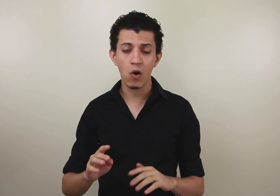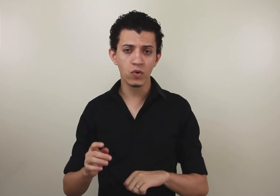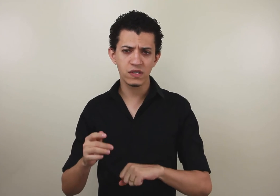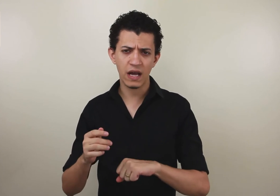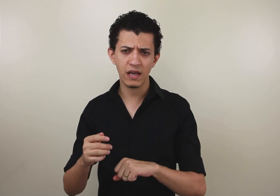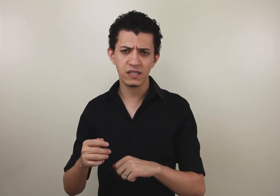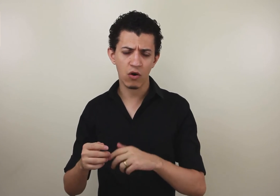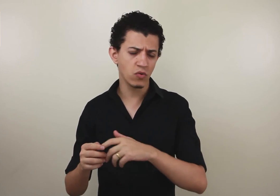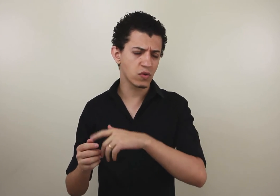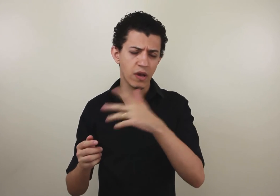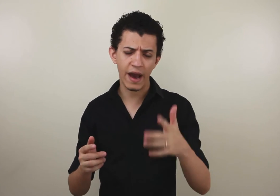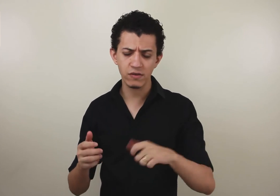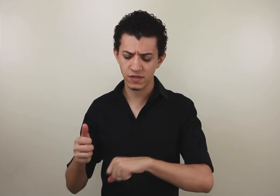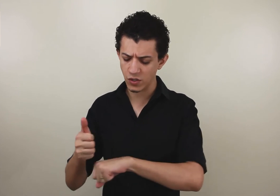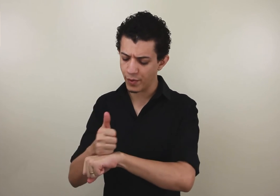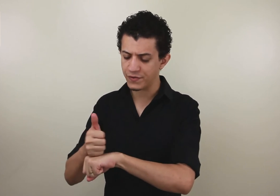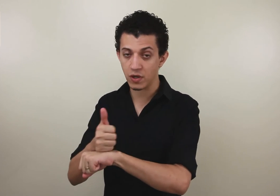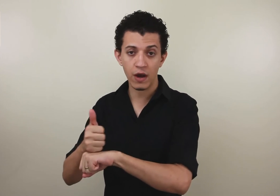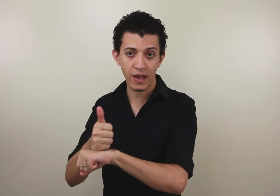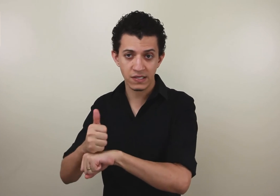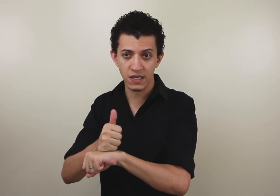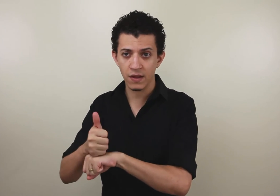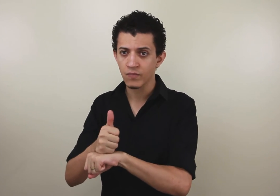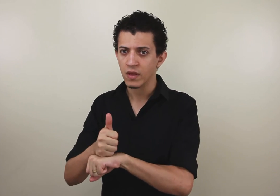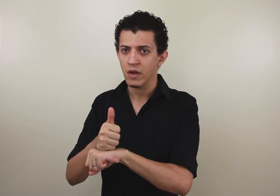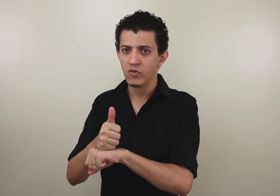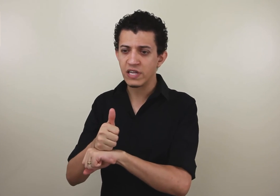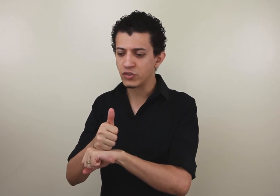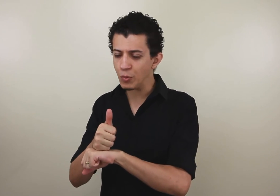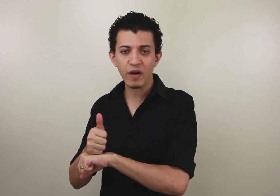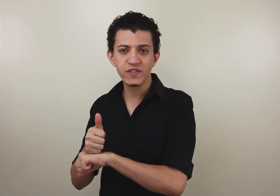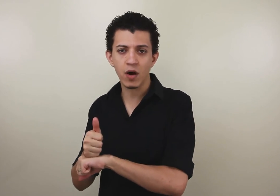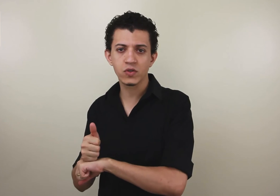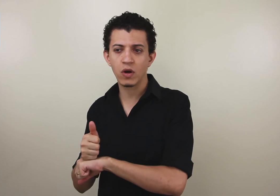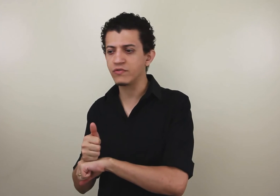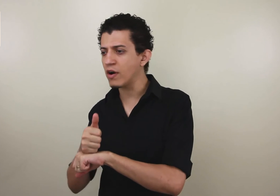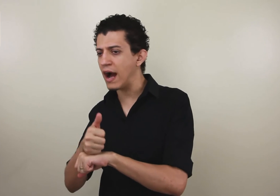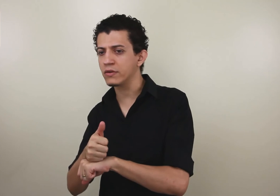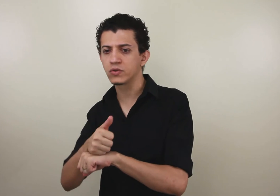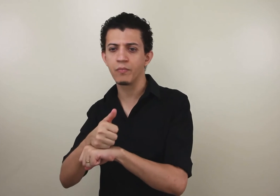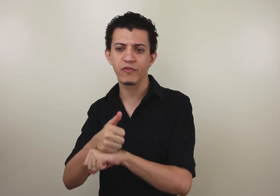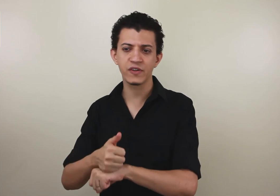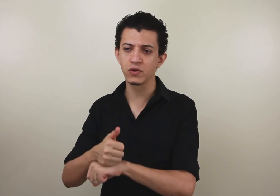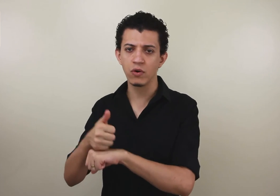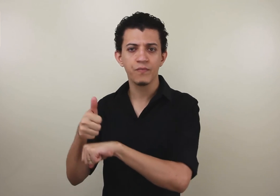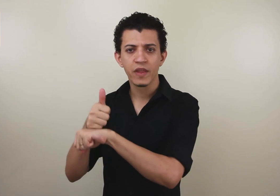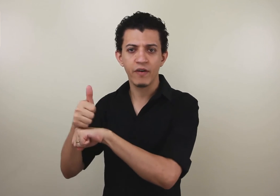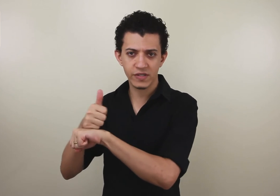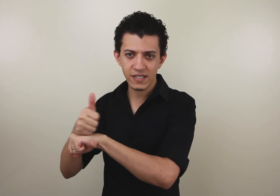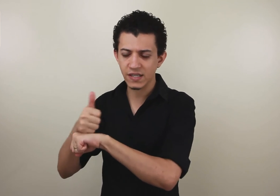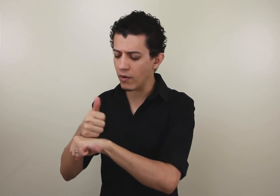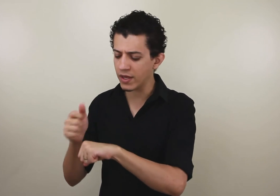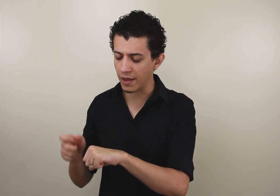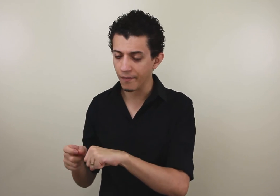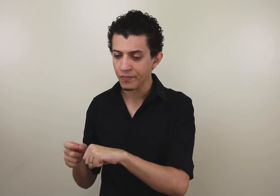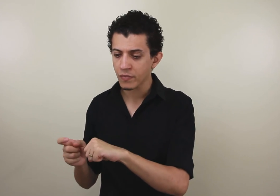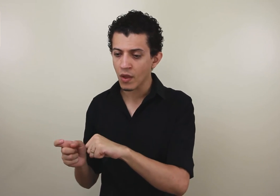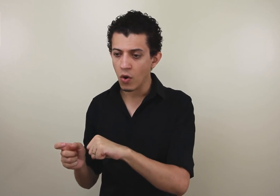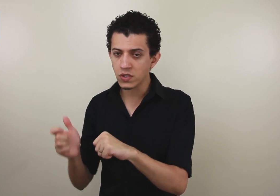Alguns sinais, alguns lugares, o sinal de profissional é assim. No sentido de profissão. Eu sou advogado, sou professor. Vou usar esse sinal aqui. Outros